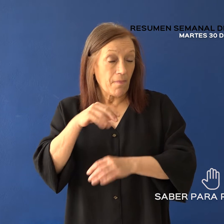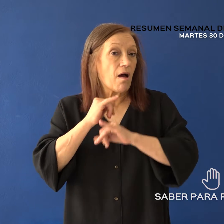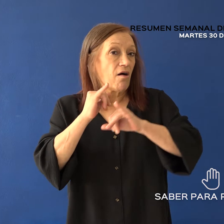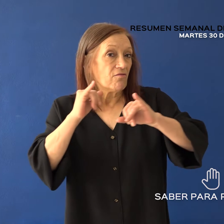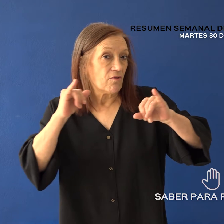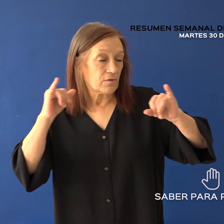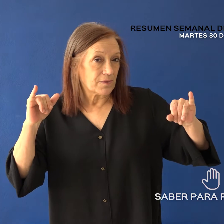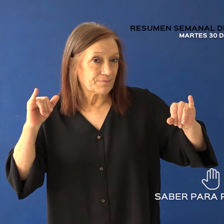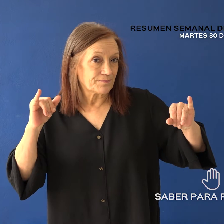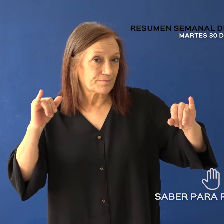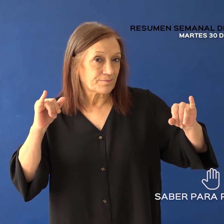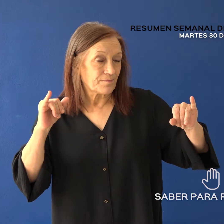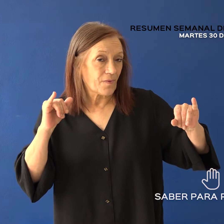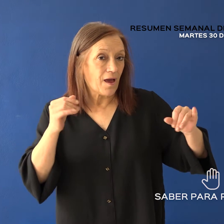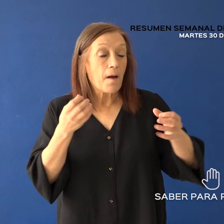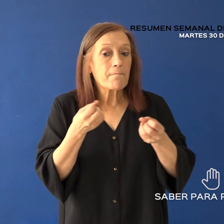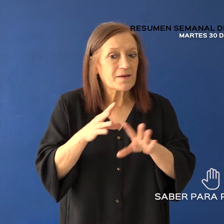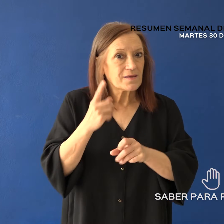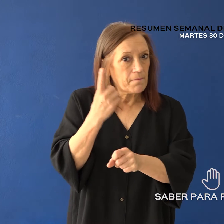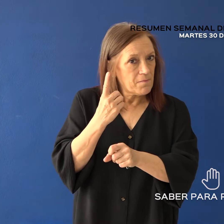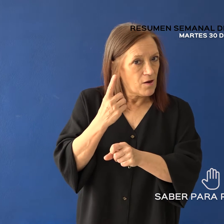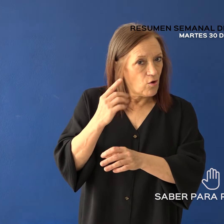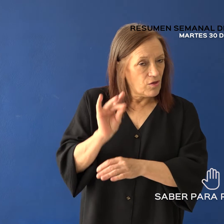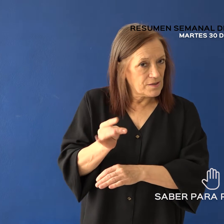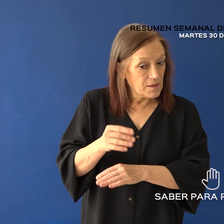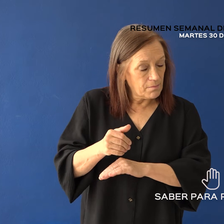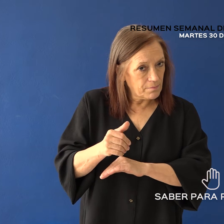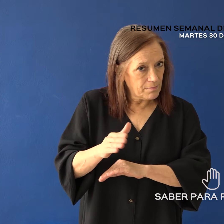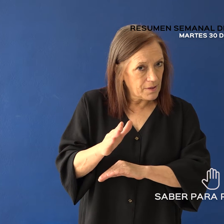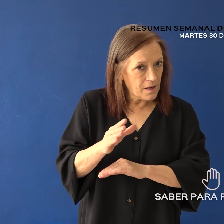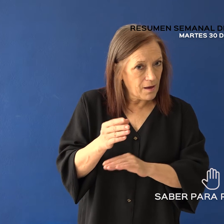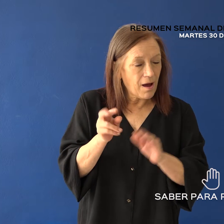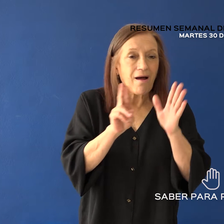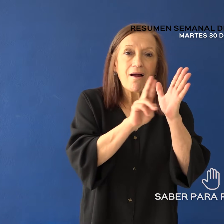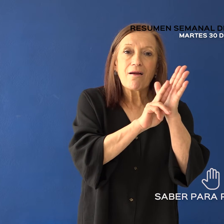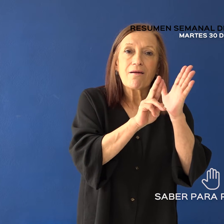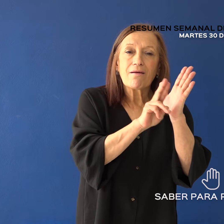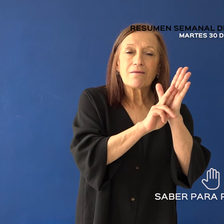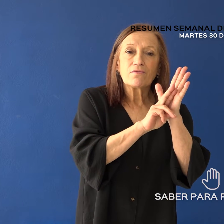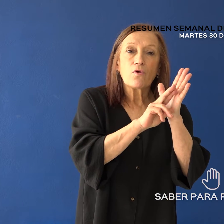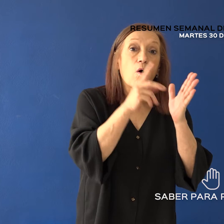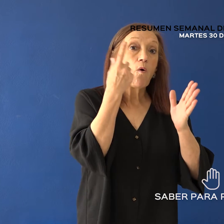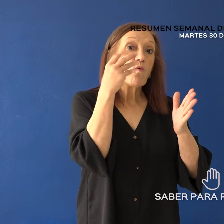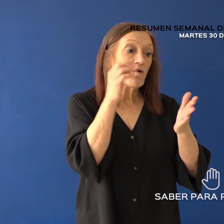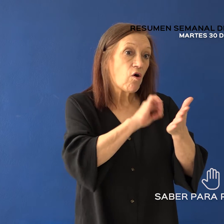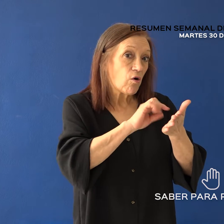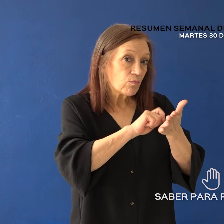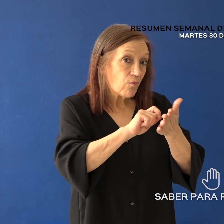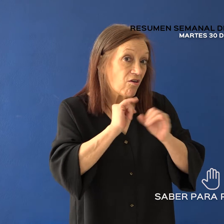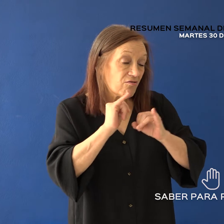que desde el 1 de diciembre entró en vigencia el Registro Único Tributario